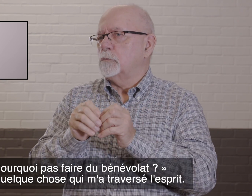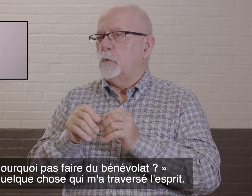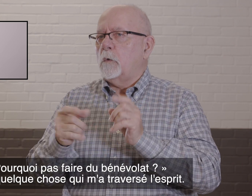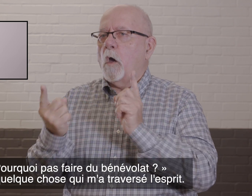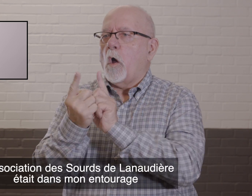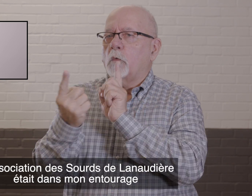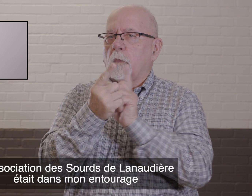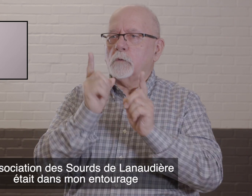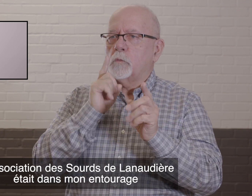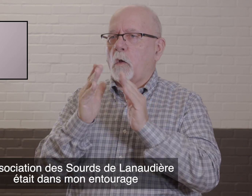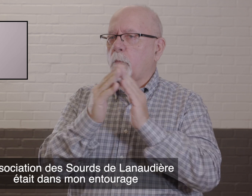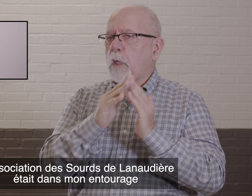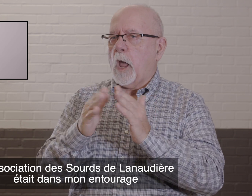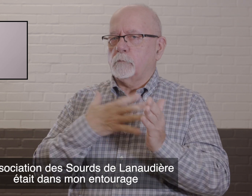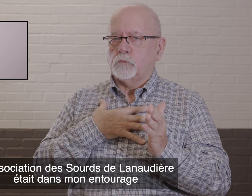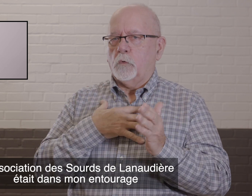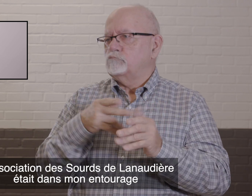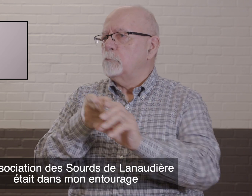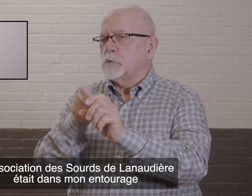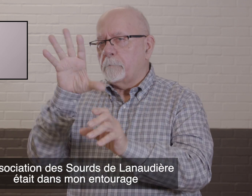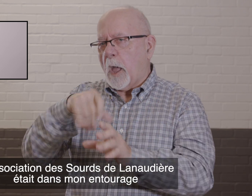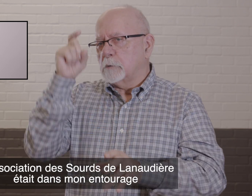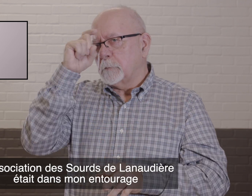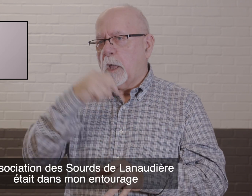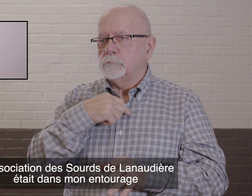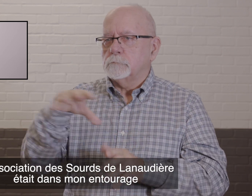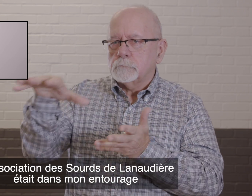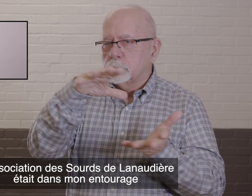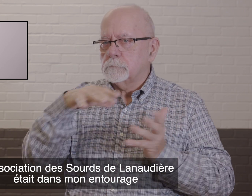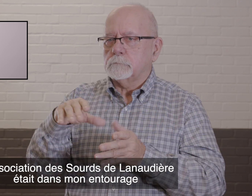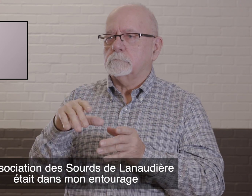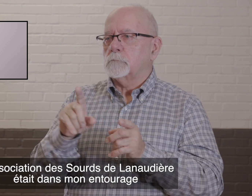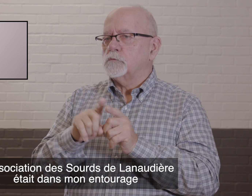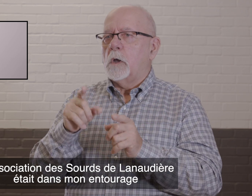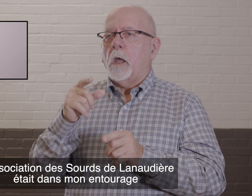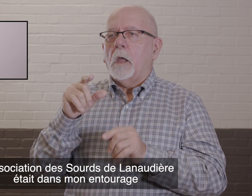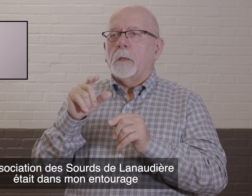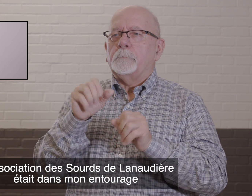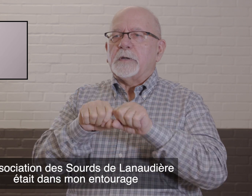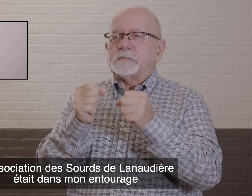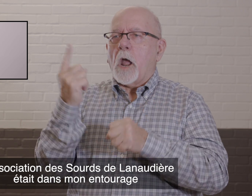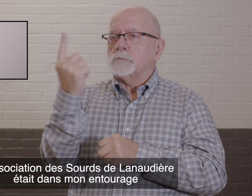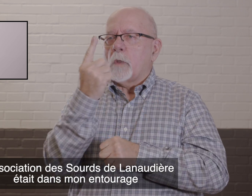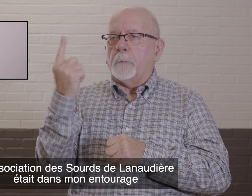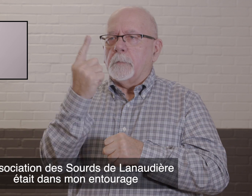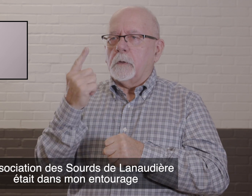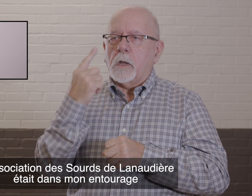'esprit. Et puis, l'Association des Sourds de la Naudière était dans mon entourage. Et